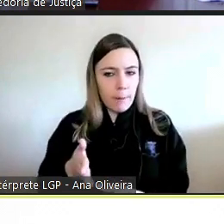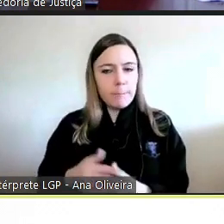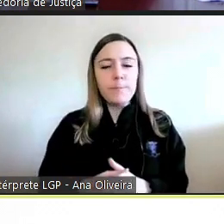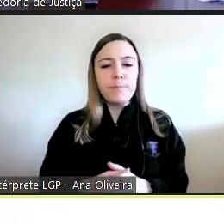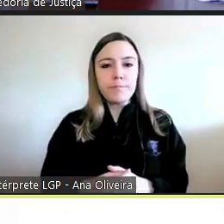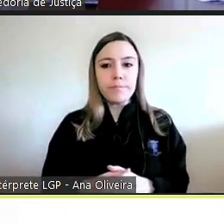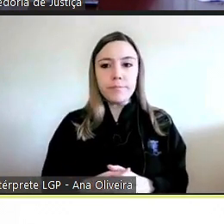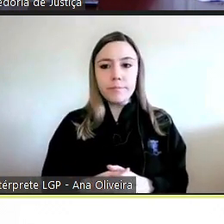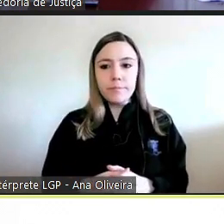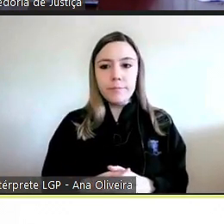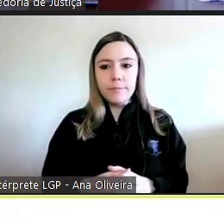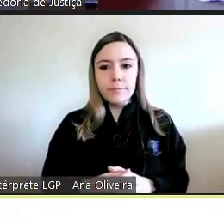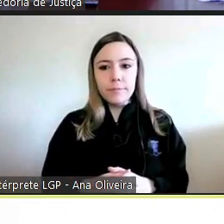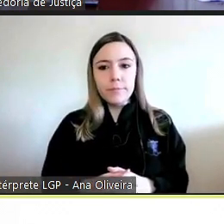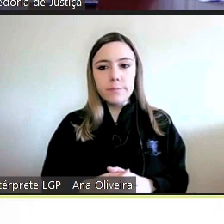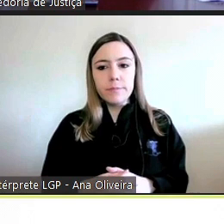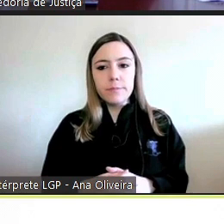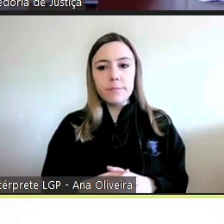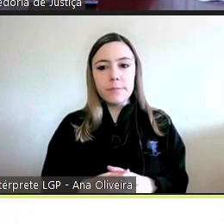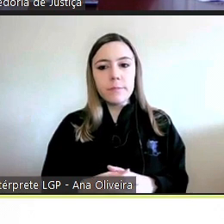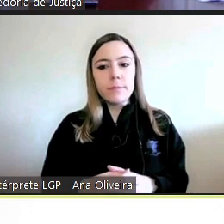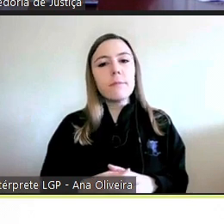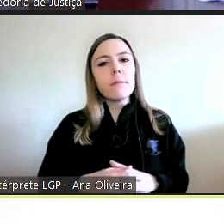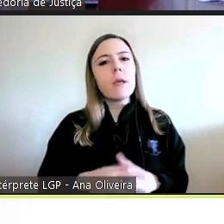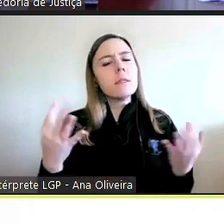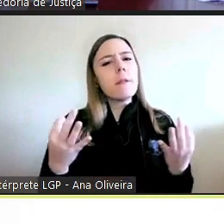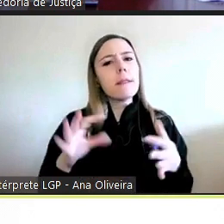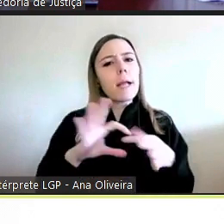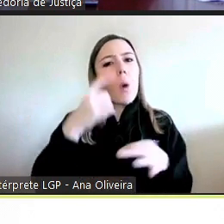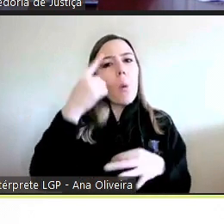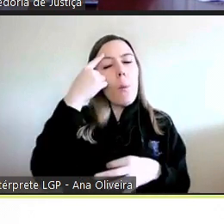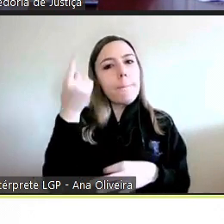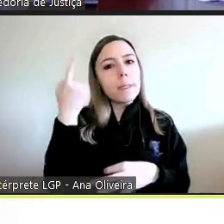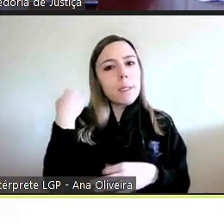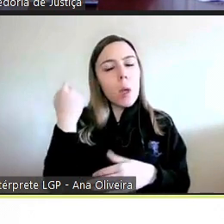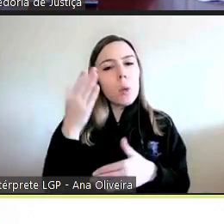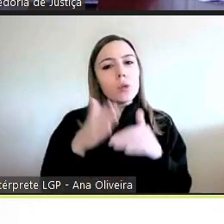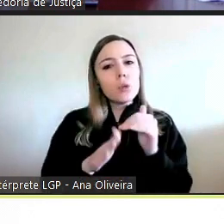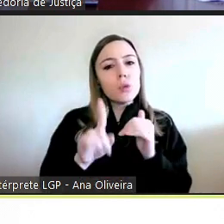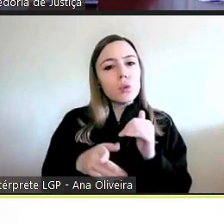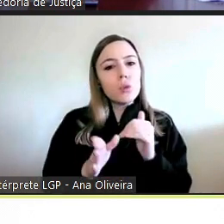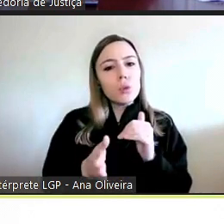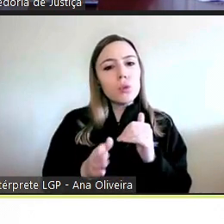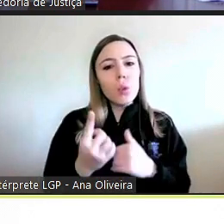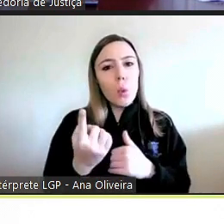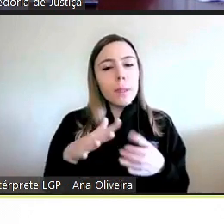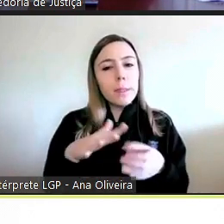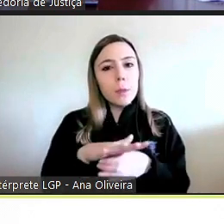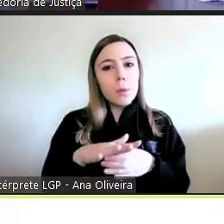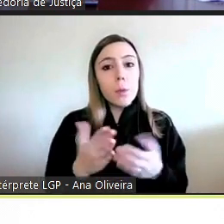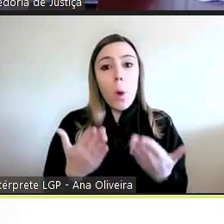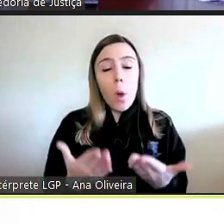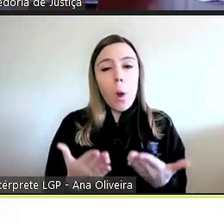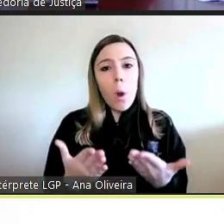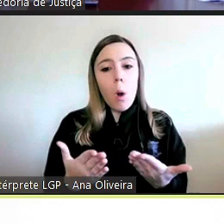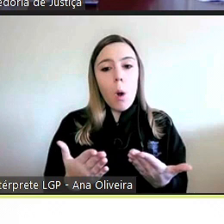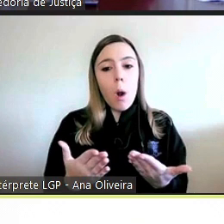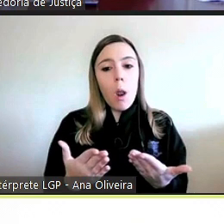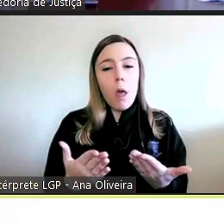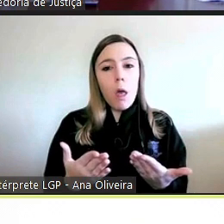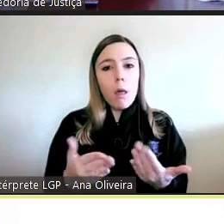das edições do ano passado resultou já uma iniciativa que está neste momento em curso de